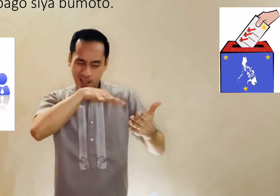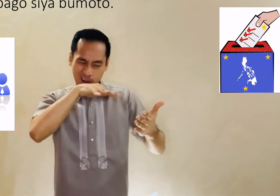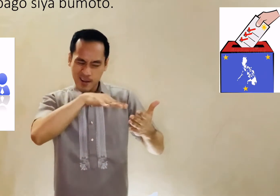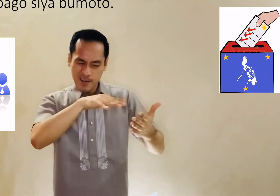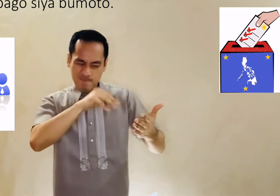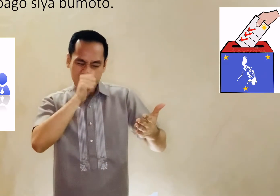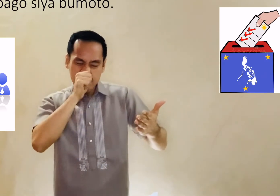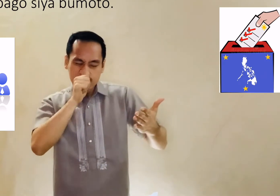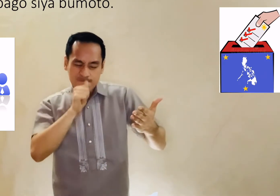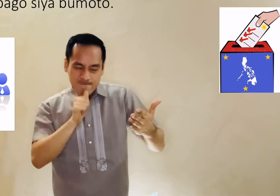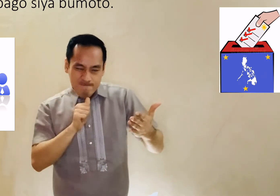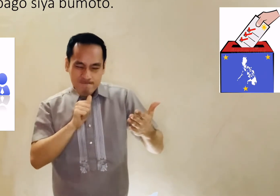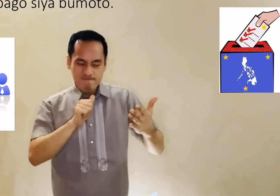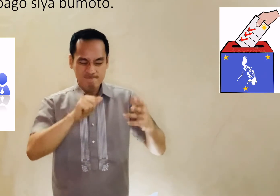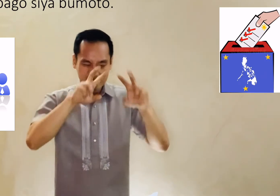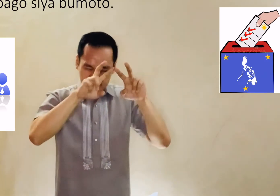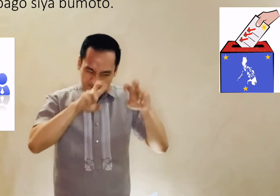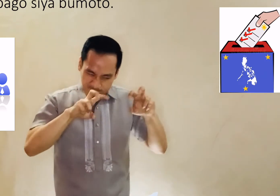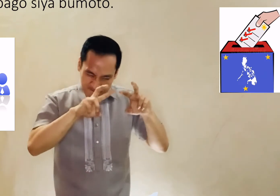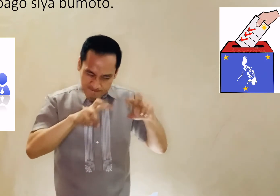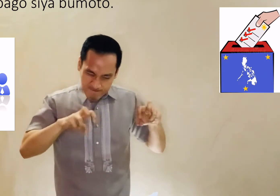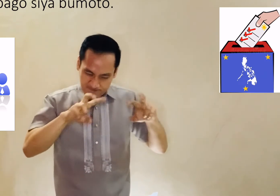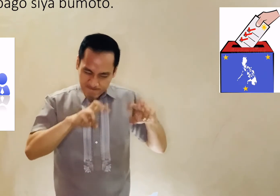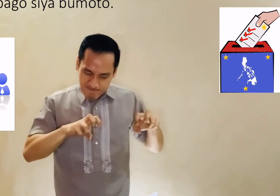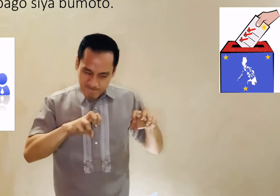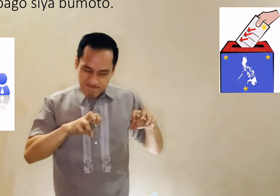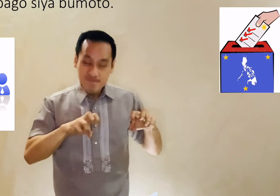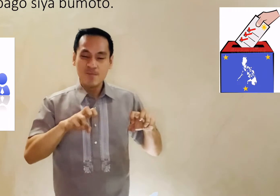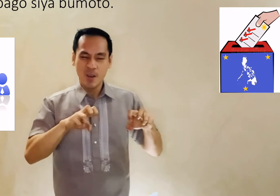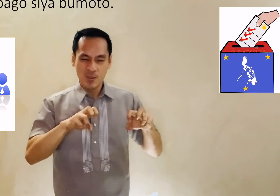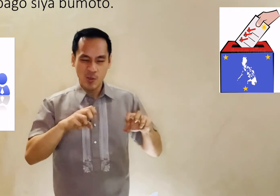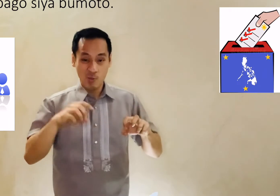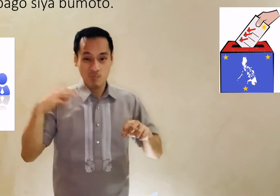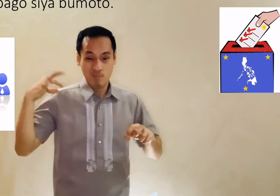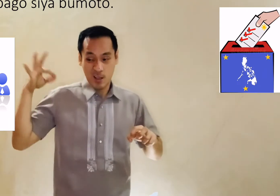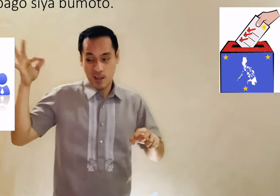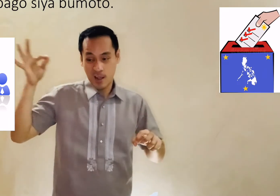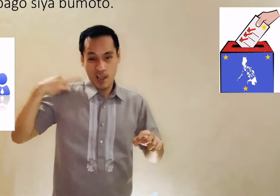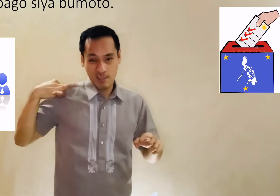Ang mga katangian ng mga kandidato Bago siya bumoto